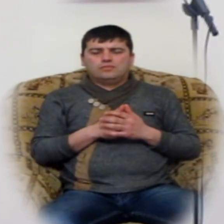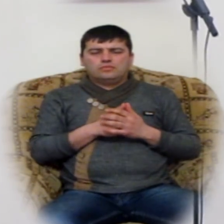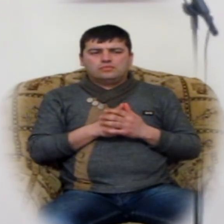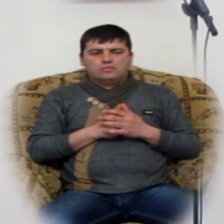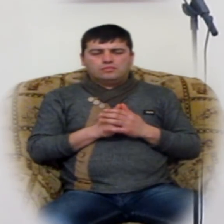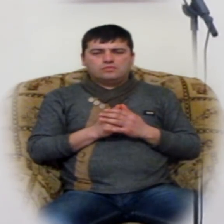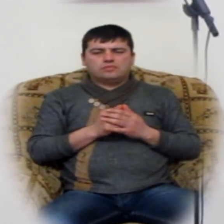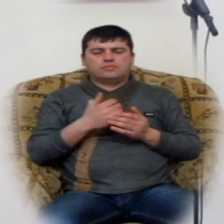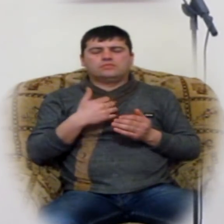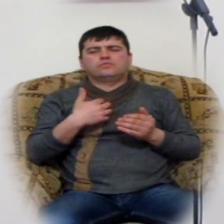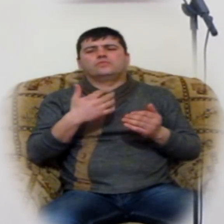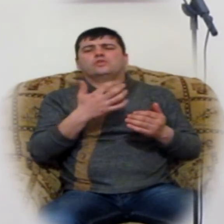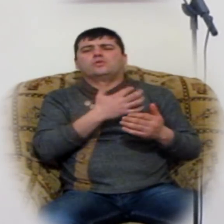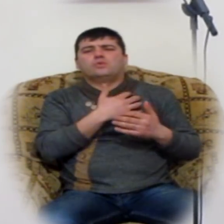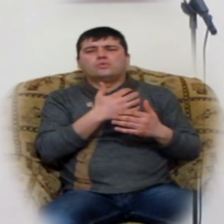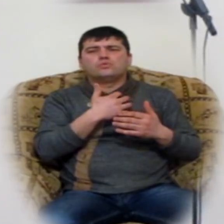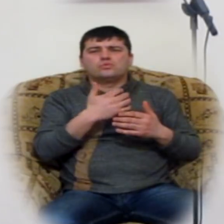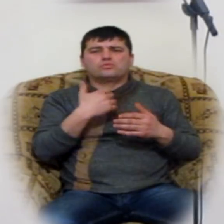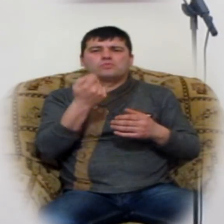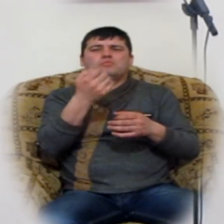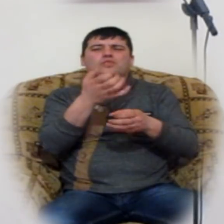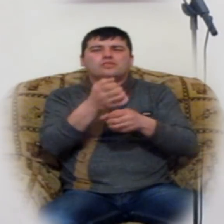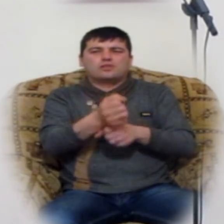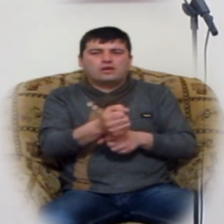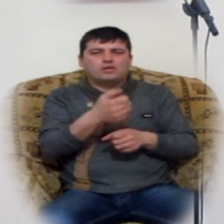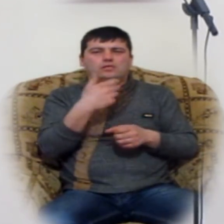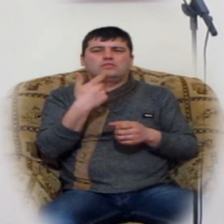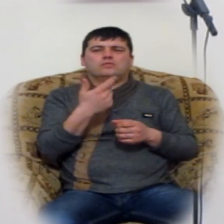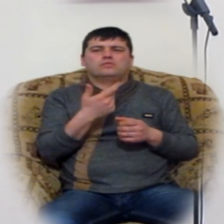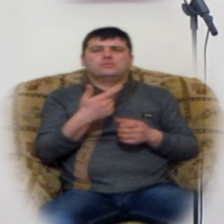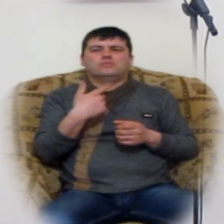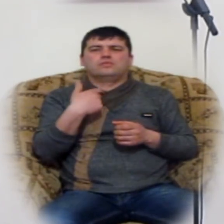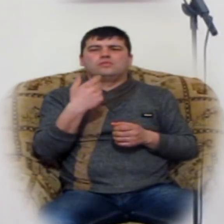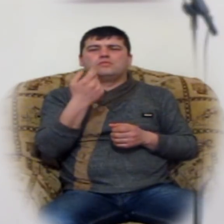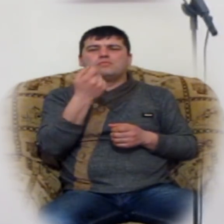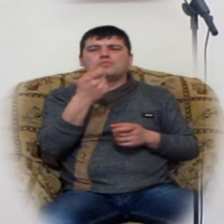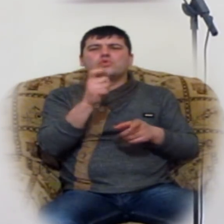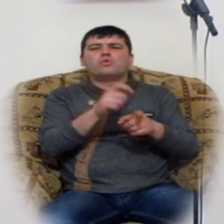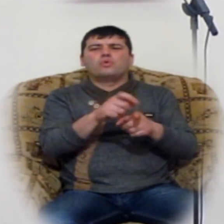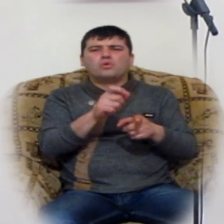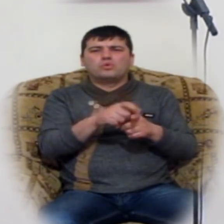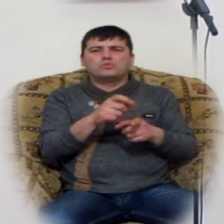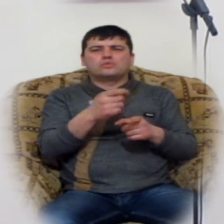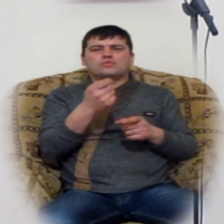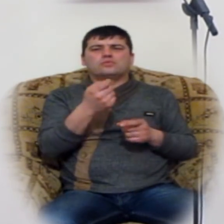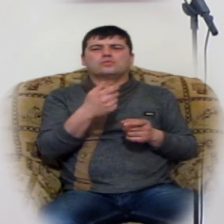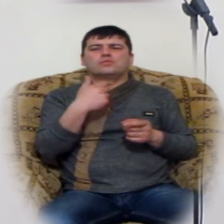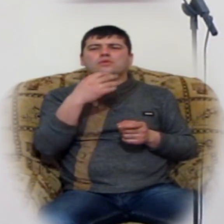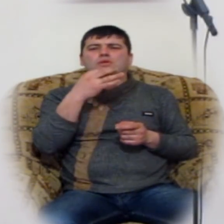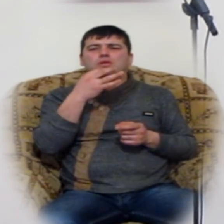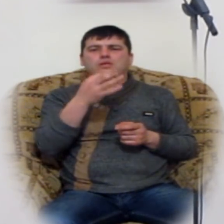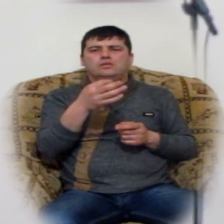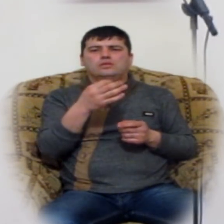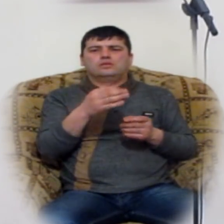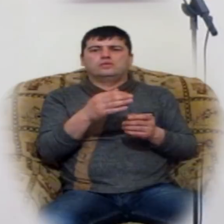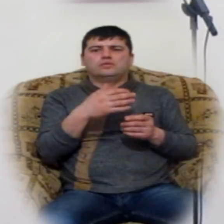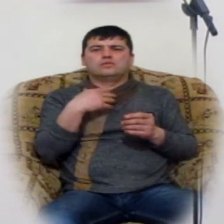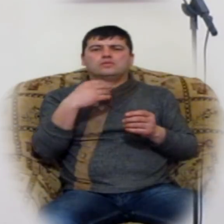ես ուզում եմ շատ կարջ մի քանի խոսքով ասել ավետարանական ճշմարդություն,